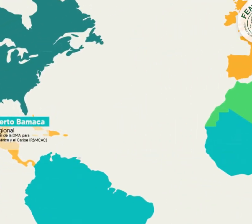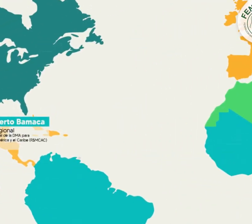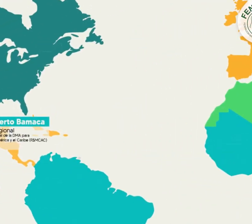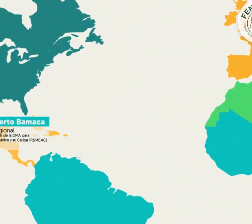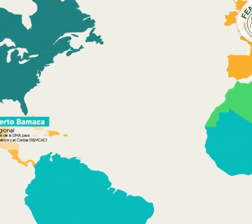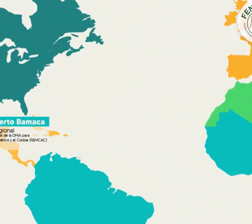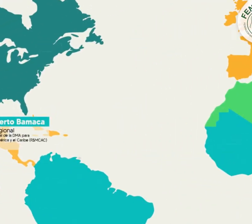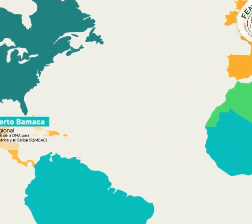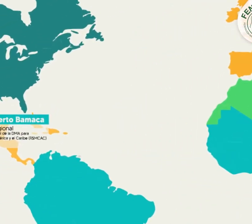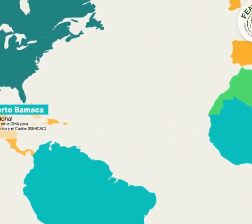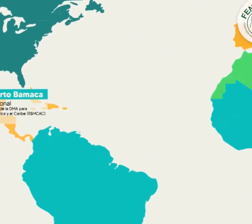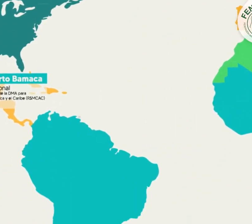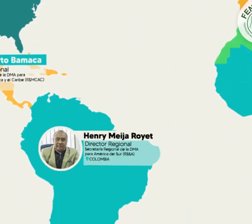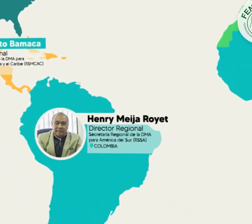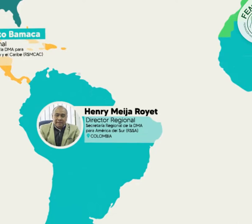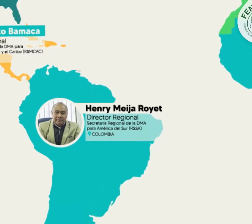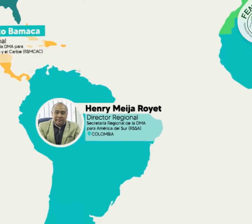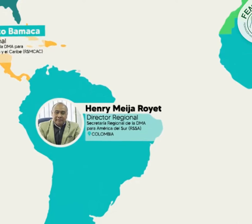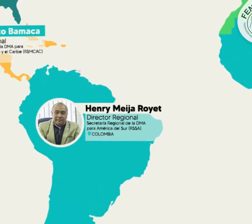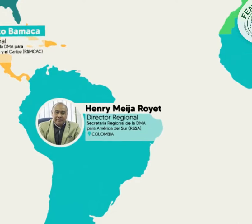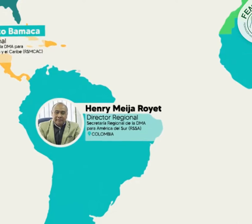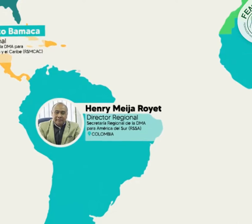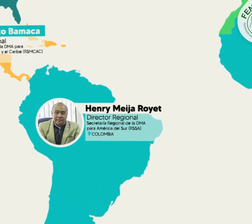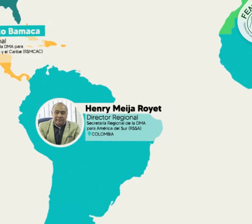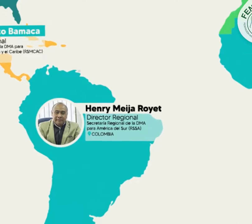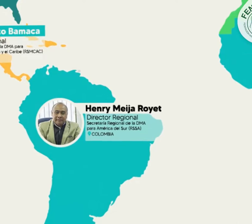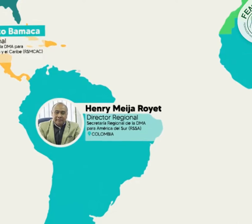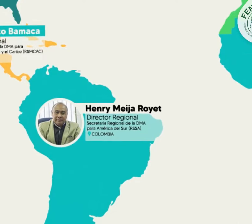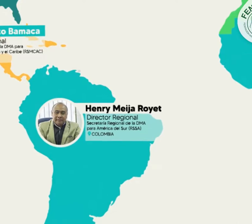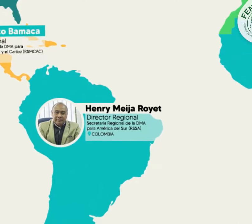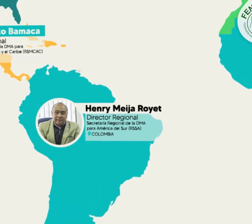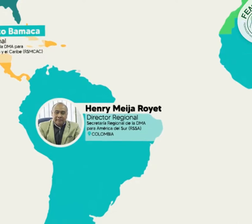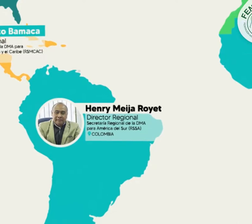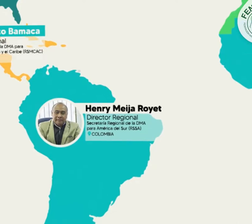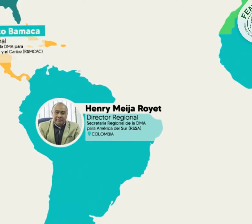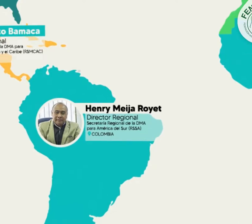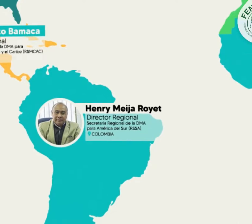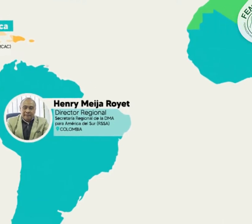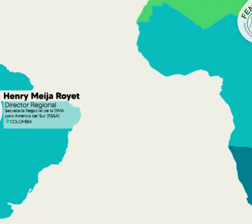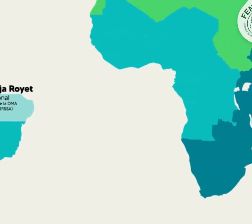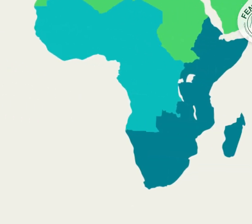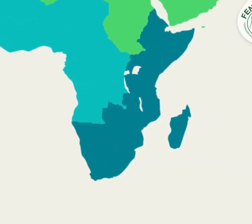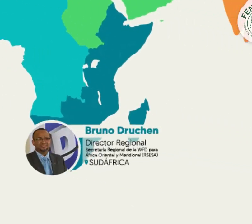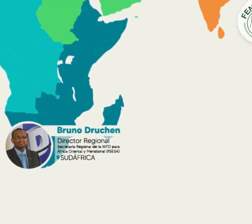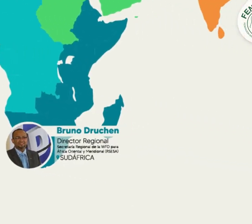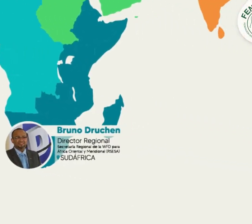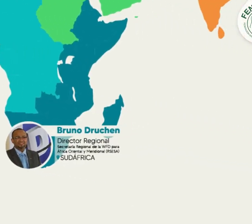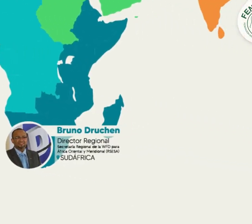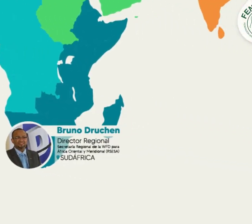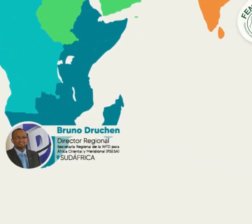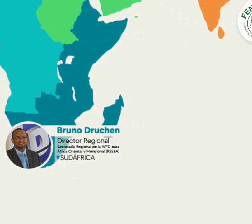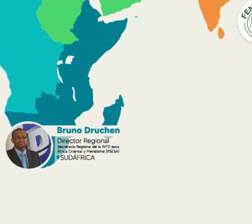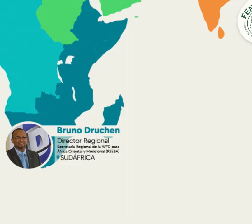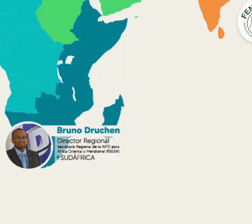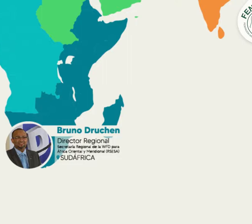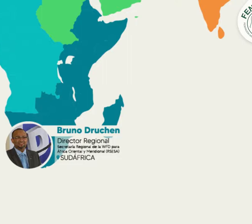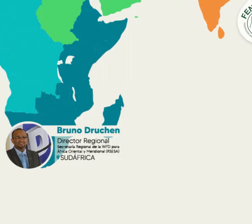secretaría regional para américa del sur secretaría regional para áfrica oriental y meridional secretaría regional áfrica